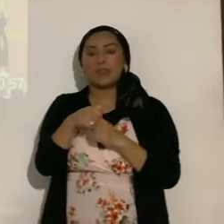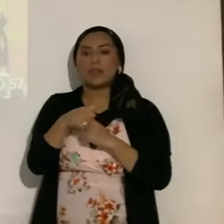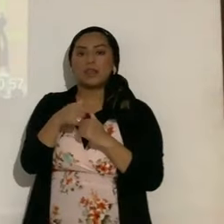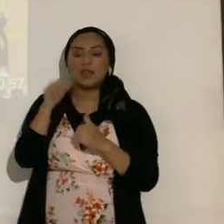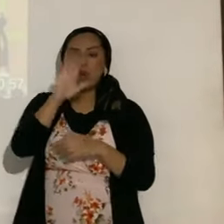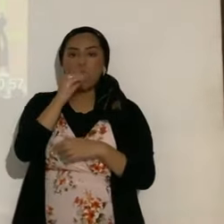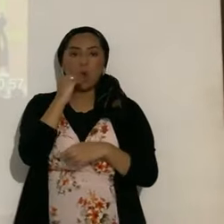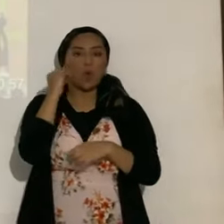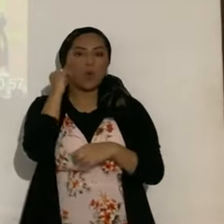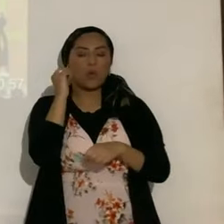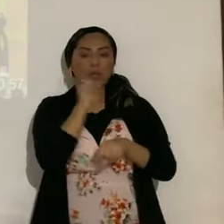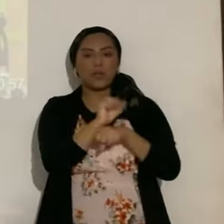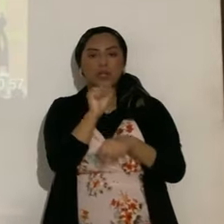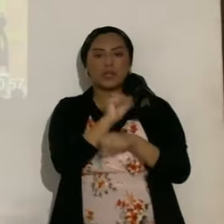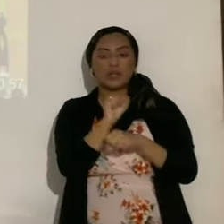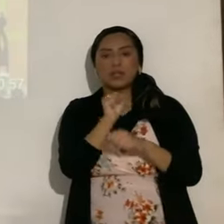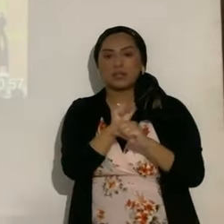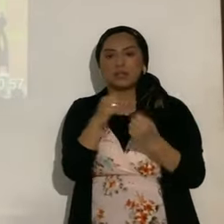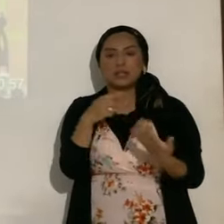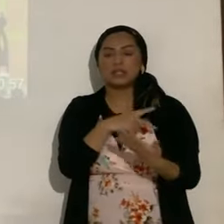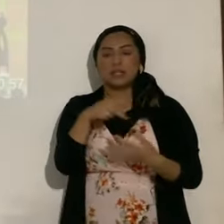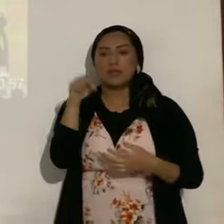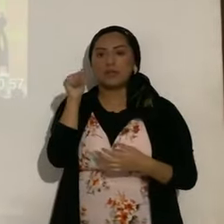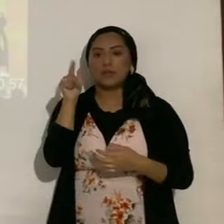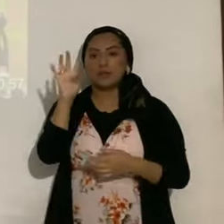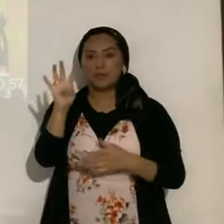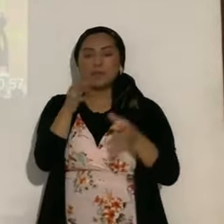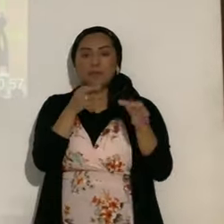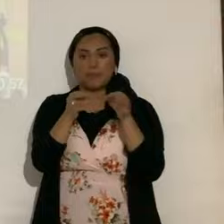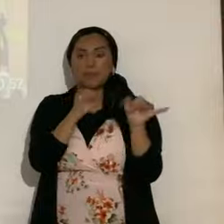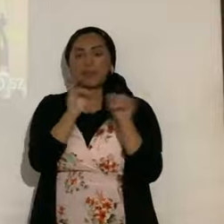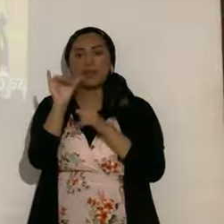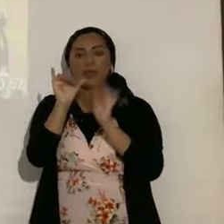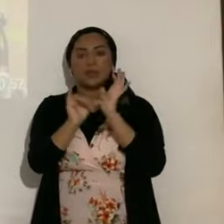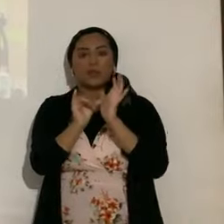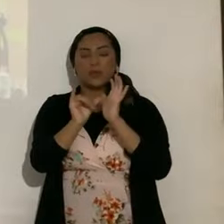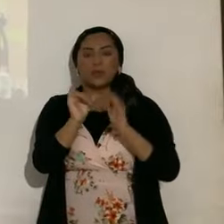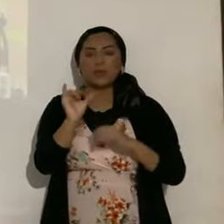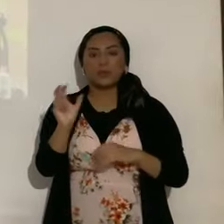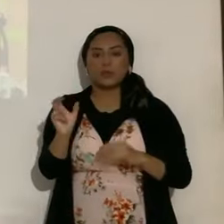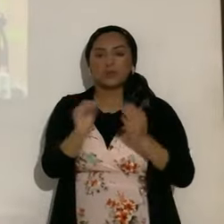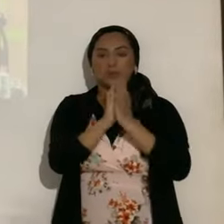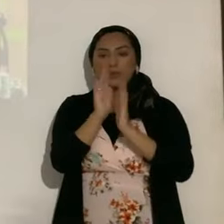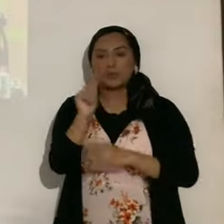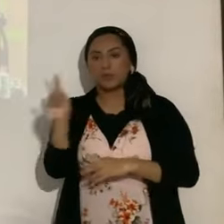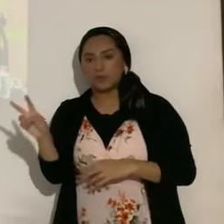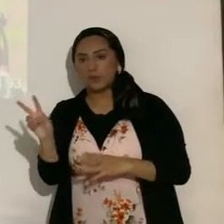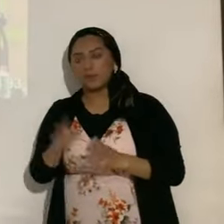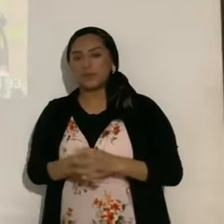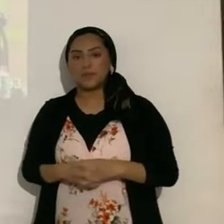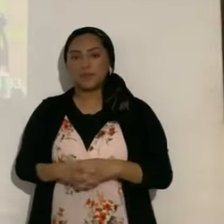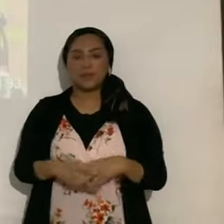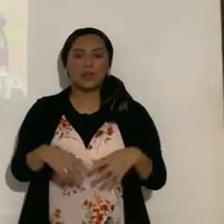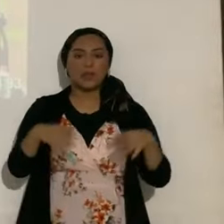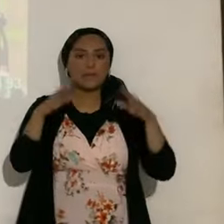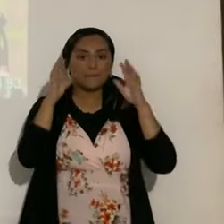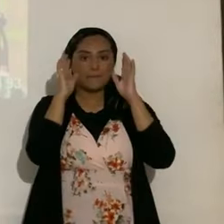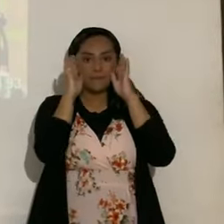otra área. Salmo 24, explicado en este mismo canal, Shalom 132. Mucha atención a lo que voy a